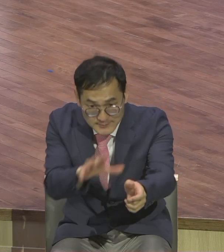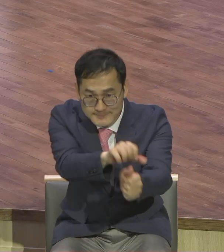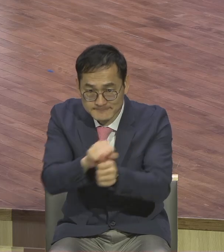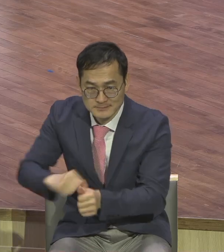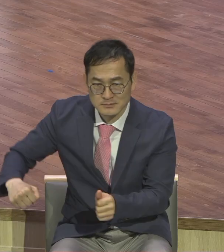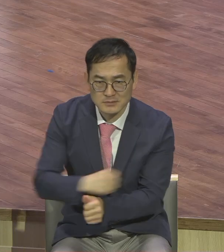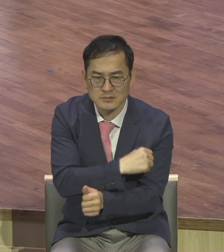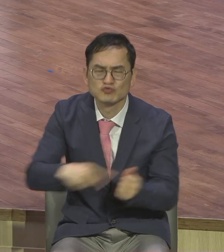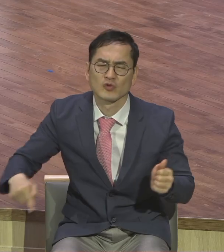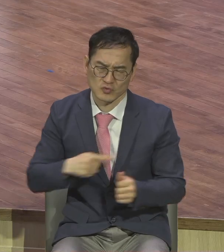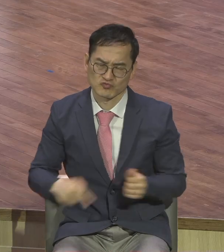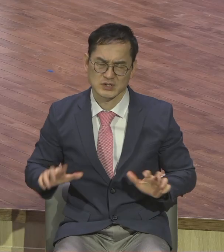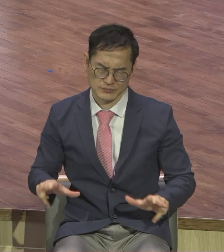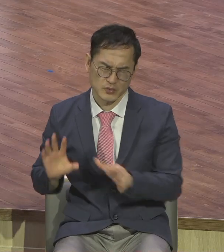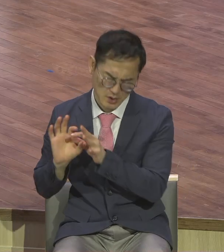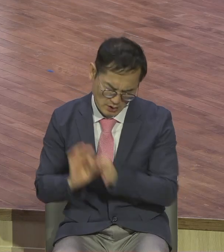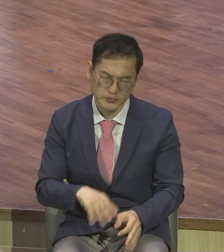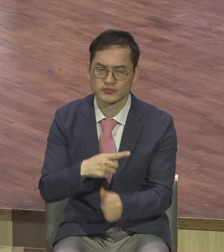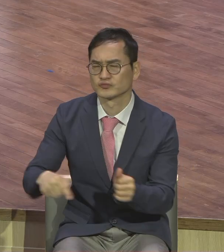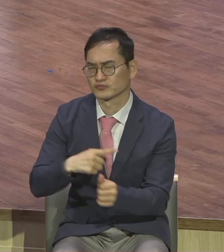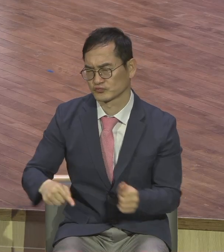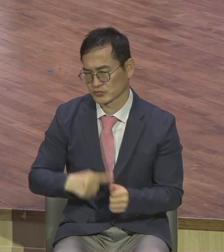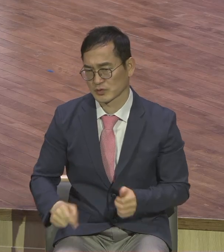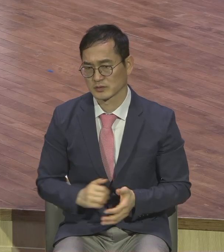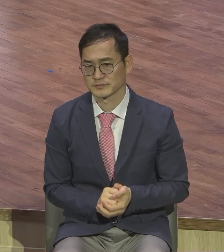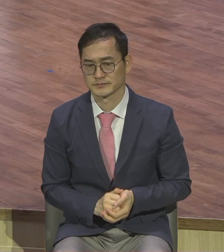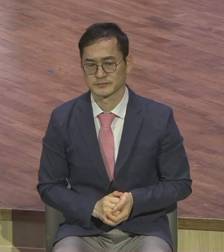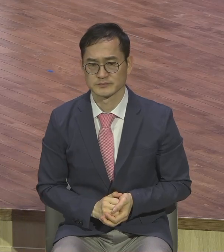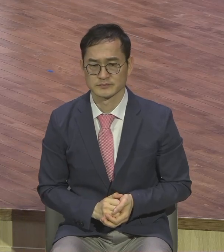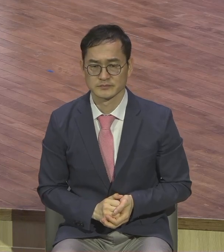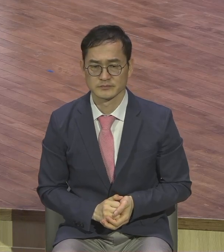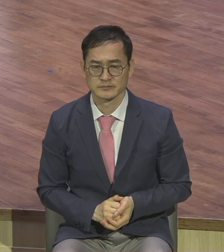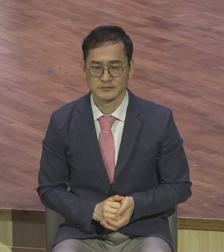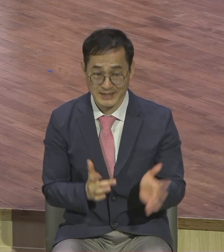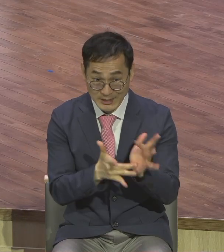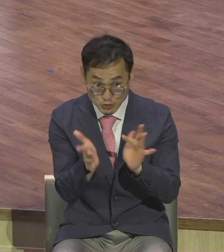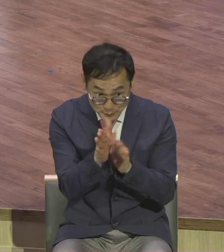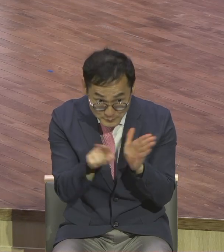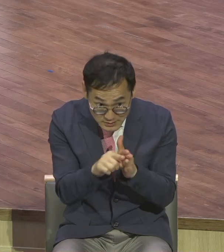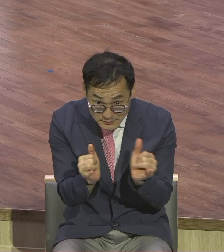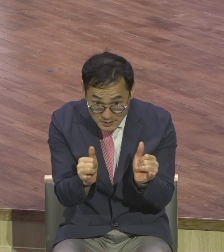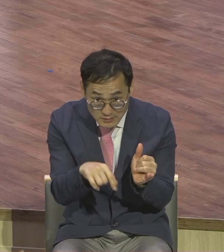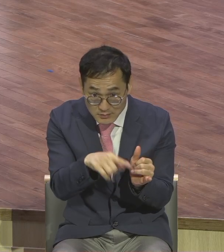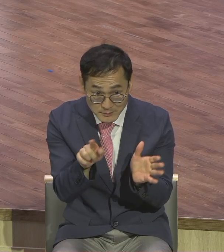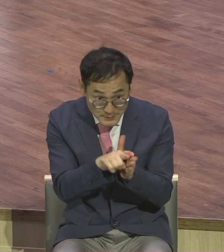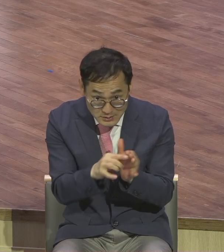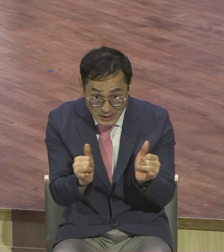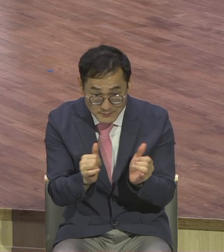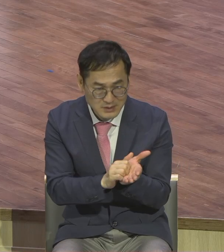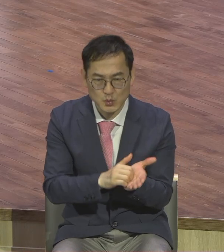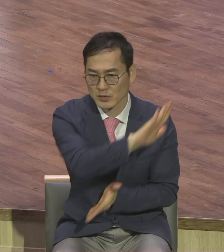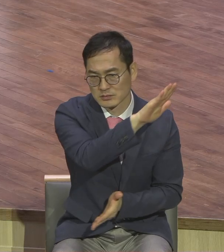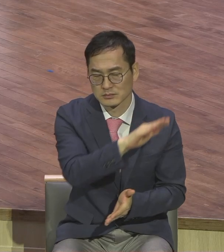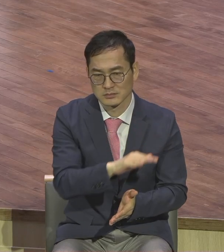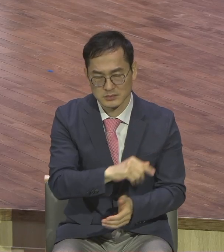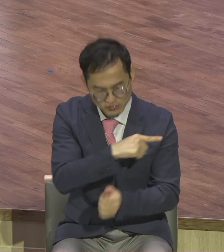복음 전도하다가 쫓겨납니다. 당장 3일 이내에 지금도 안 믿습니다. 그래서 하나님이